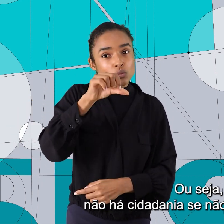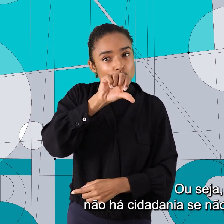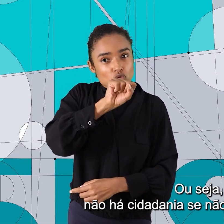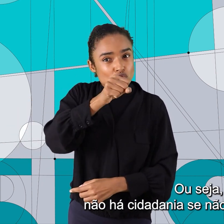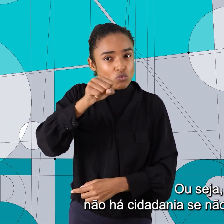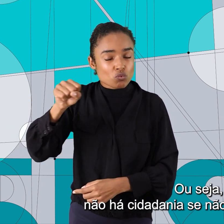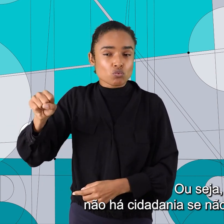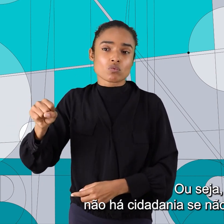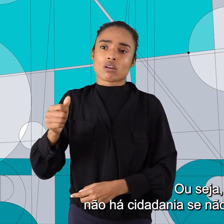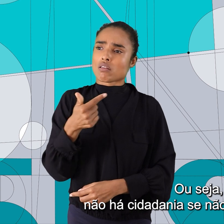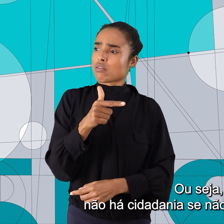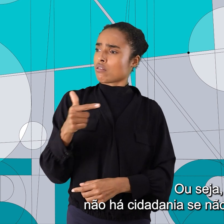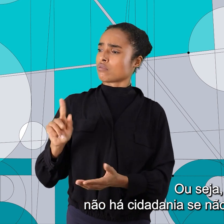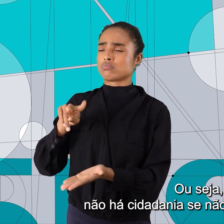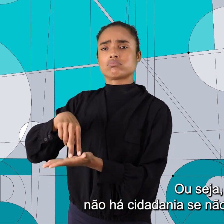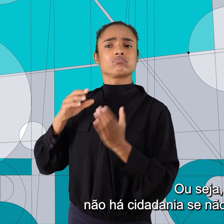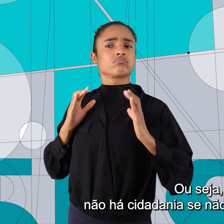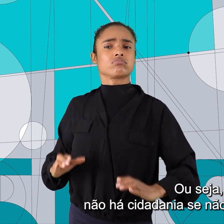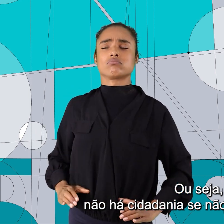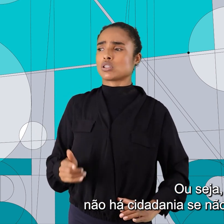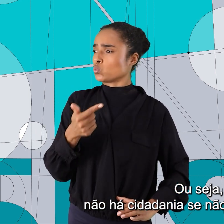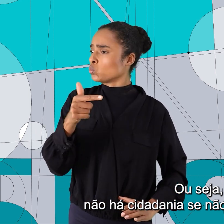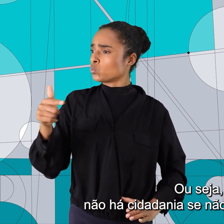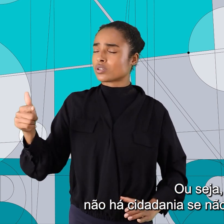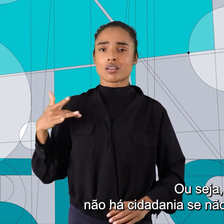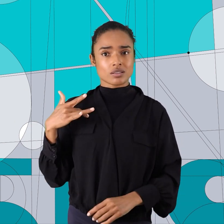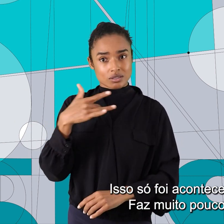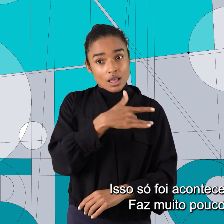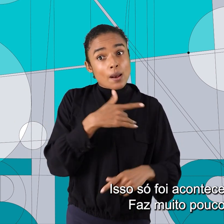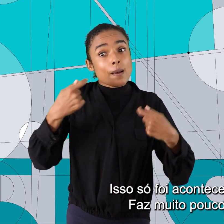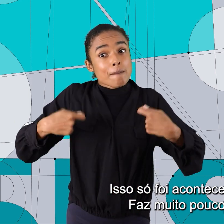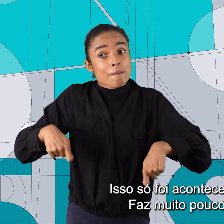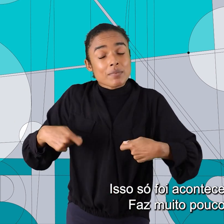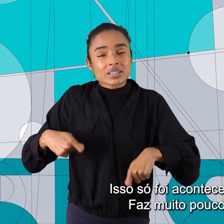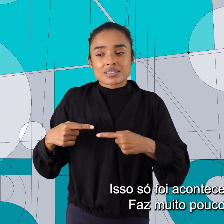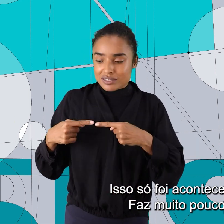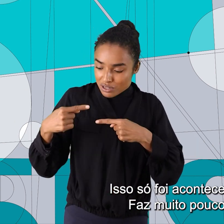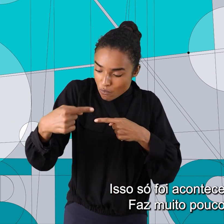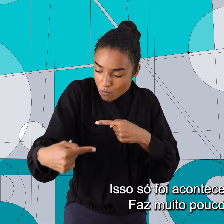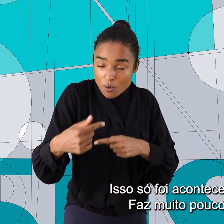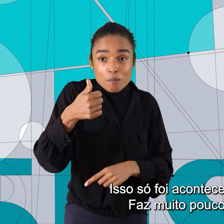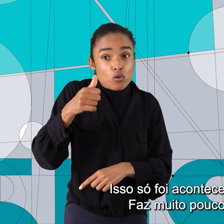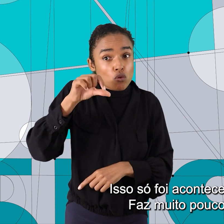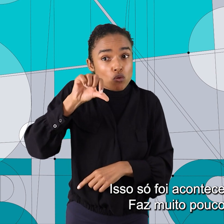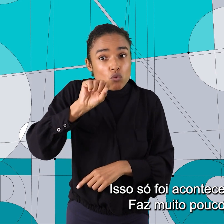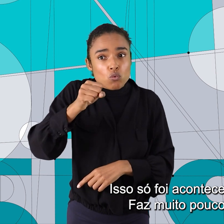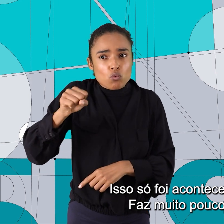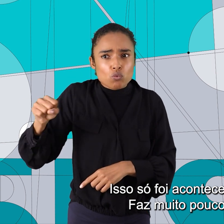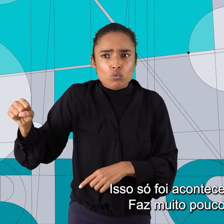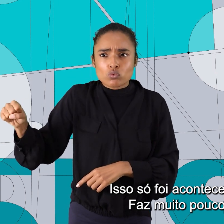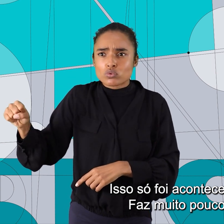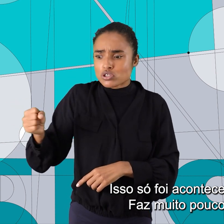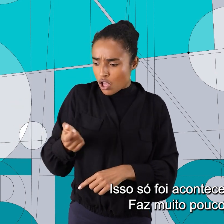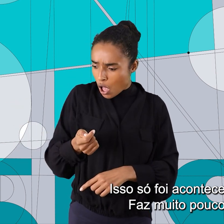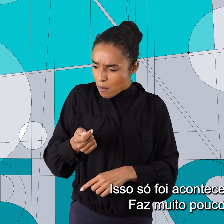ou seja, não há cidadania se não houver saúde. Isso só foi acontecer em 88, faz